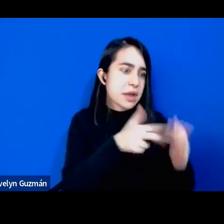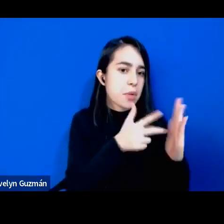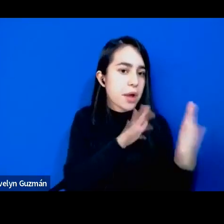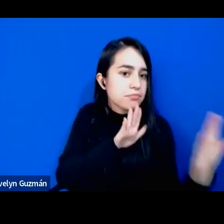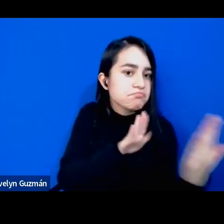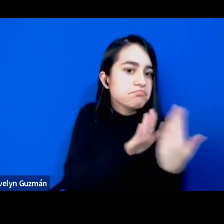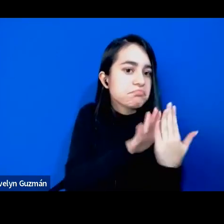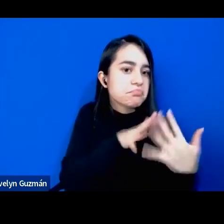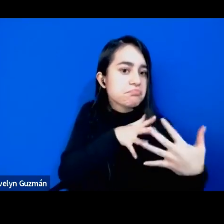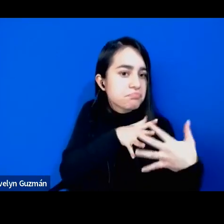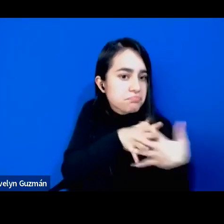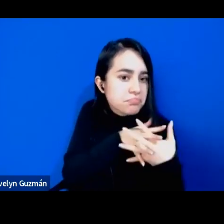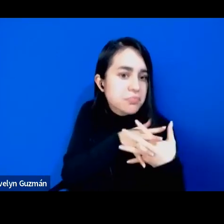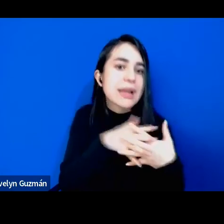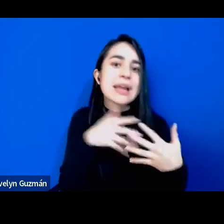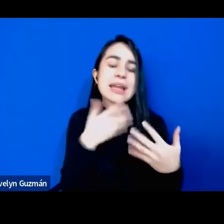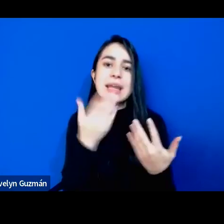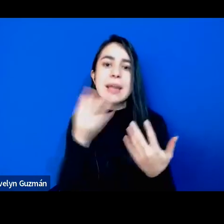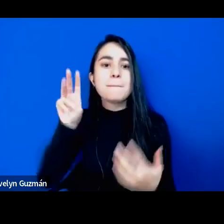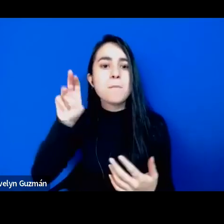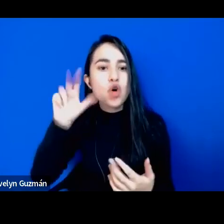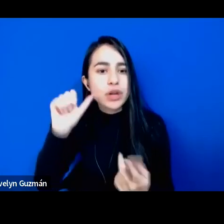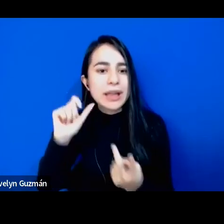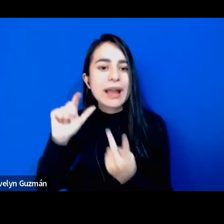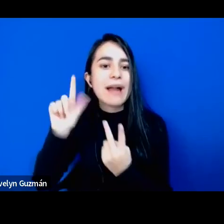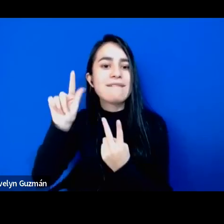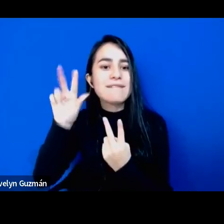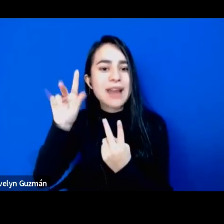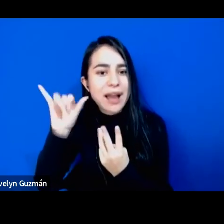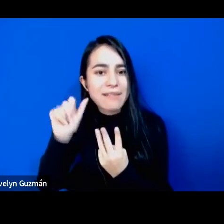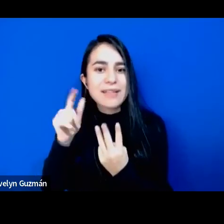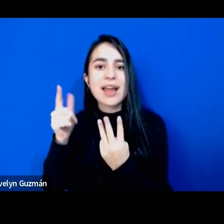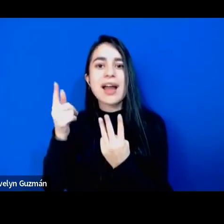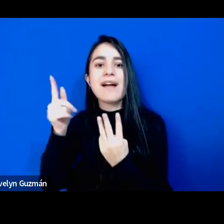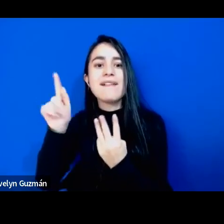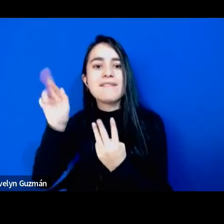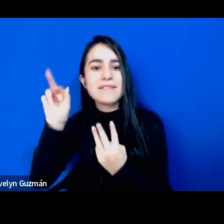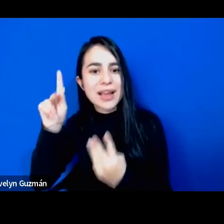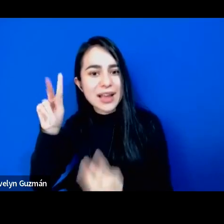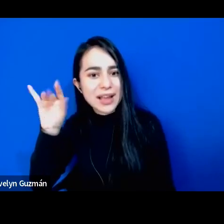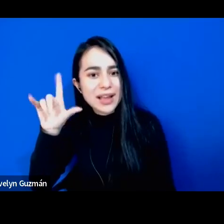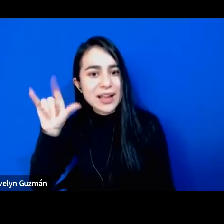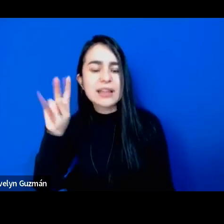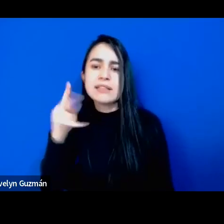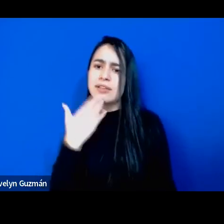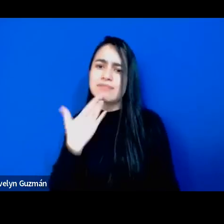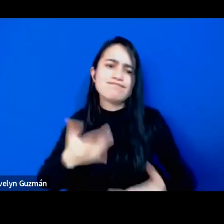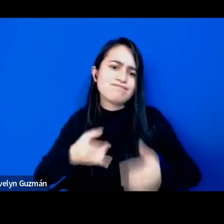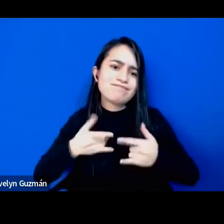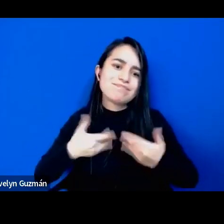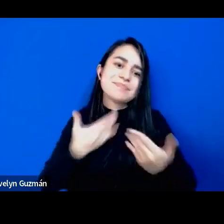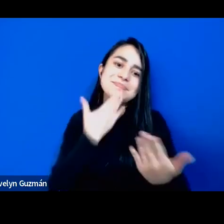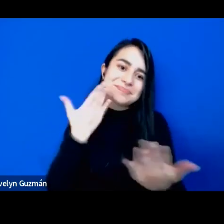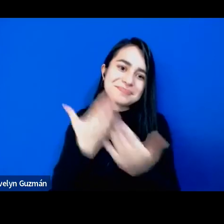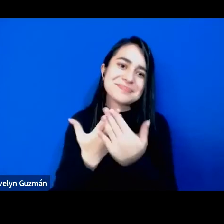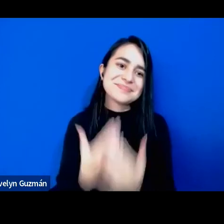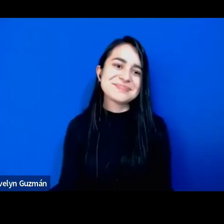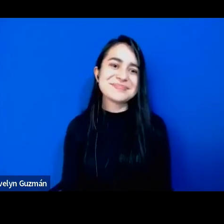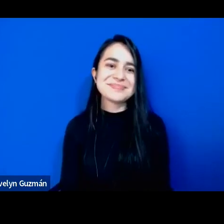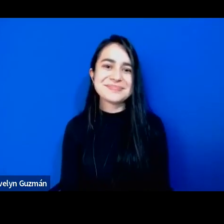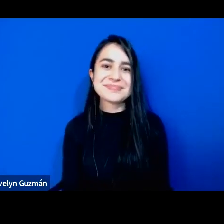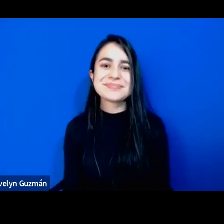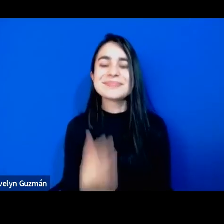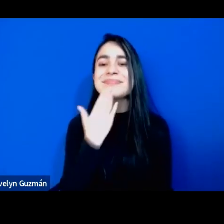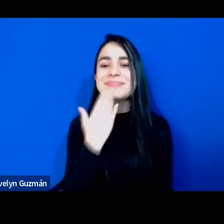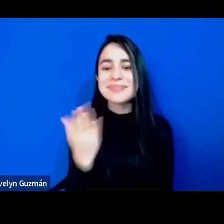Y también compartir con Mónica, Flavia y Franklin para mí es un privilegio también. Así que gracias. Muchas